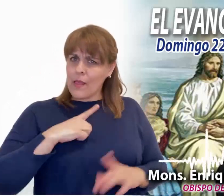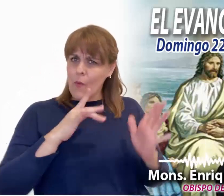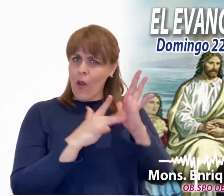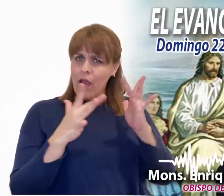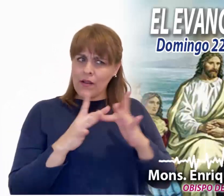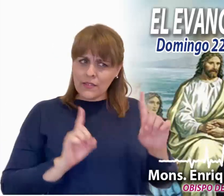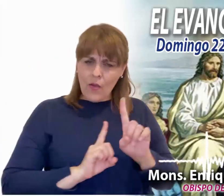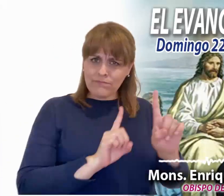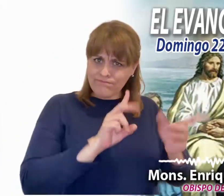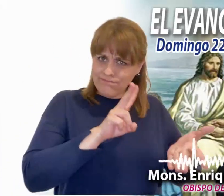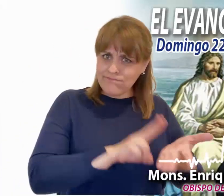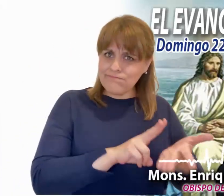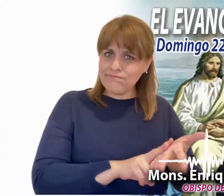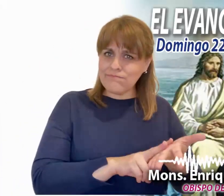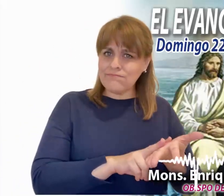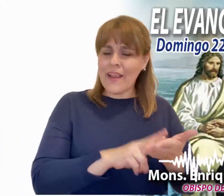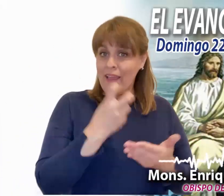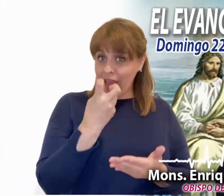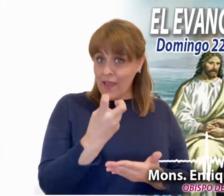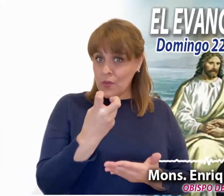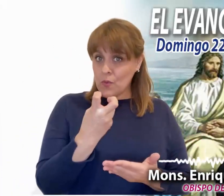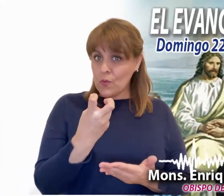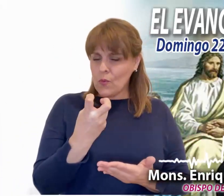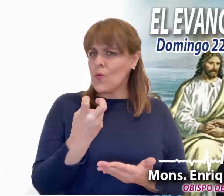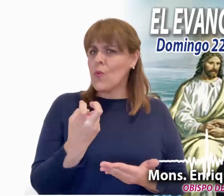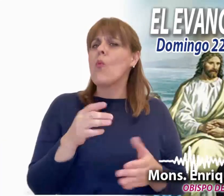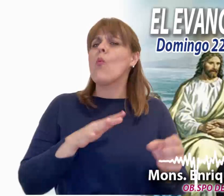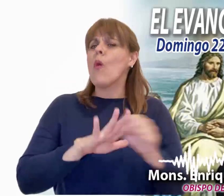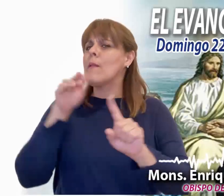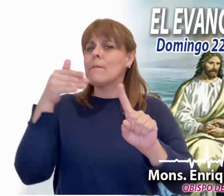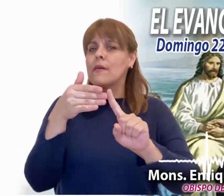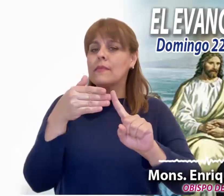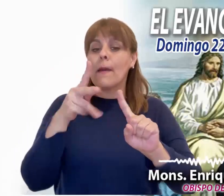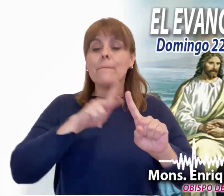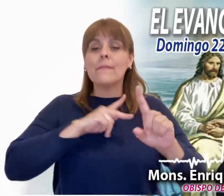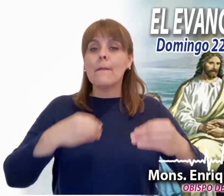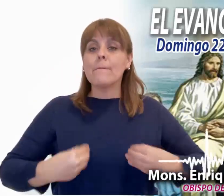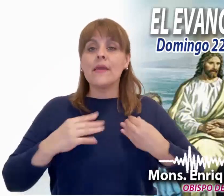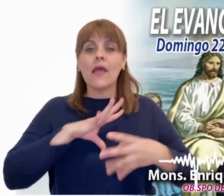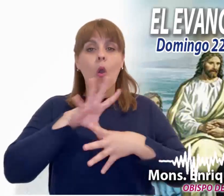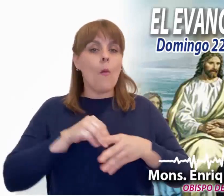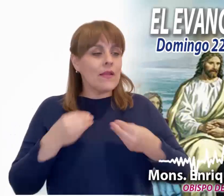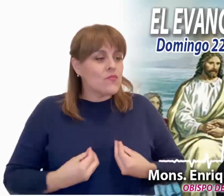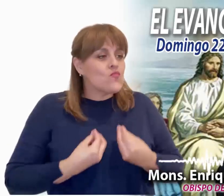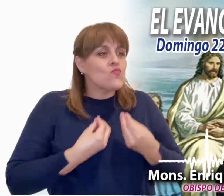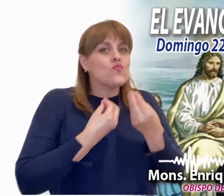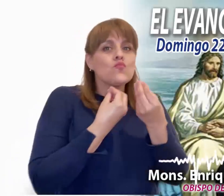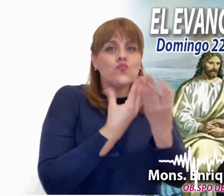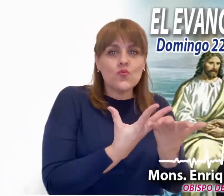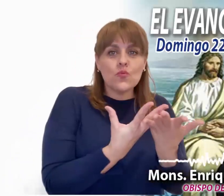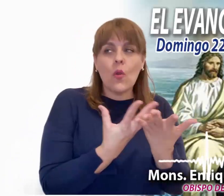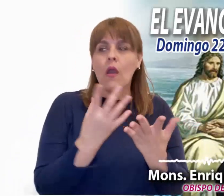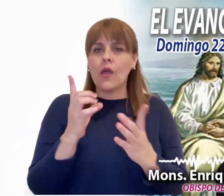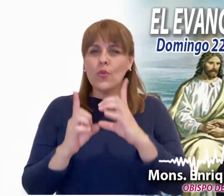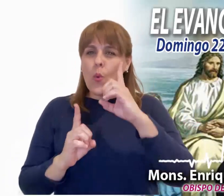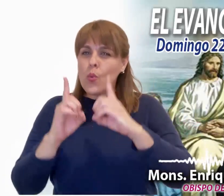a Jesús. No se trata de un punto en especial, sino de entregar la vida completa. No es